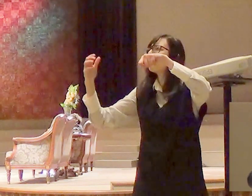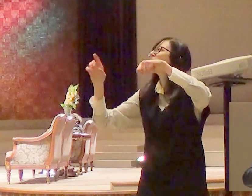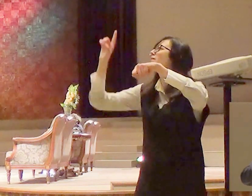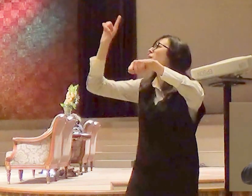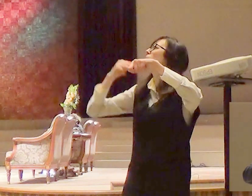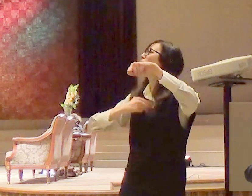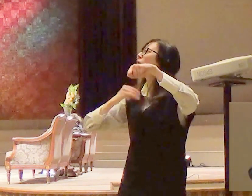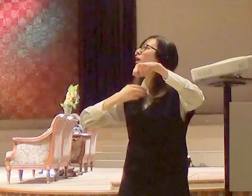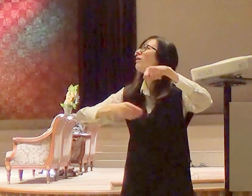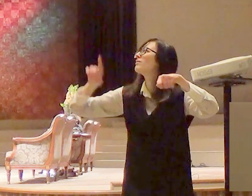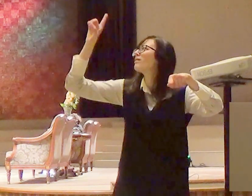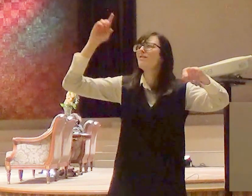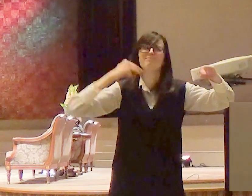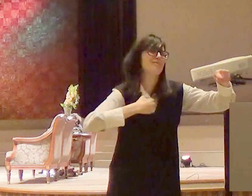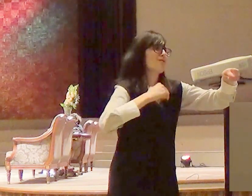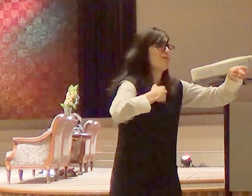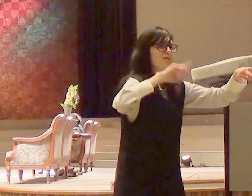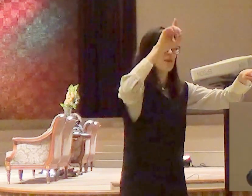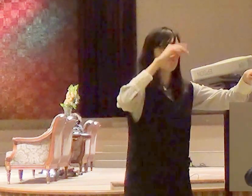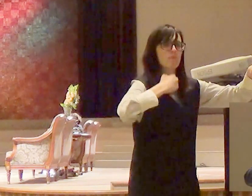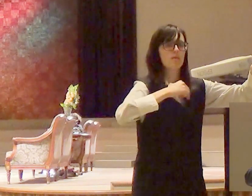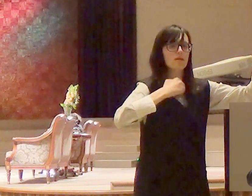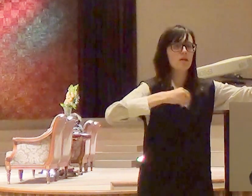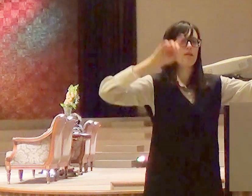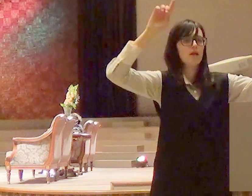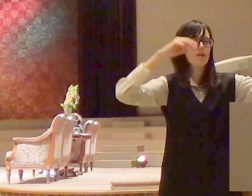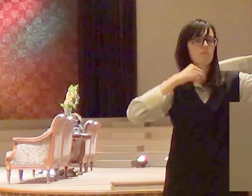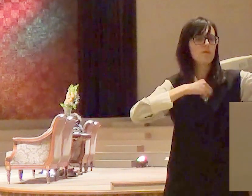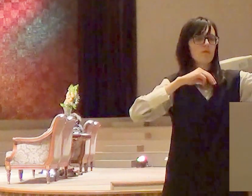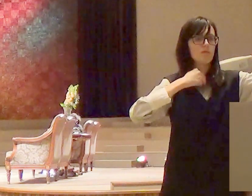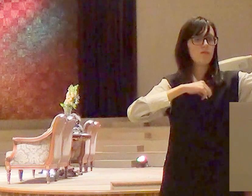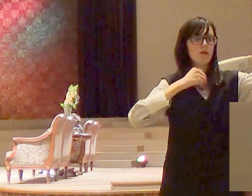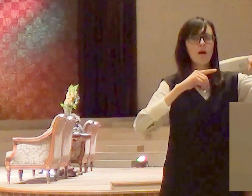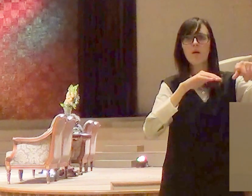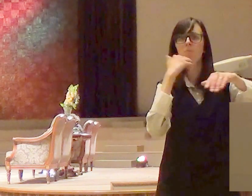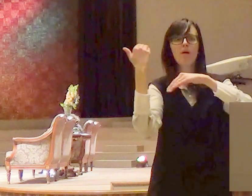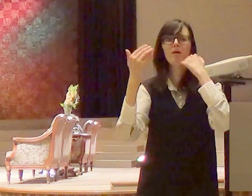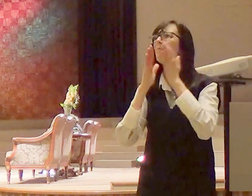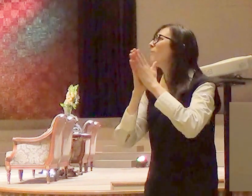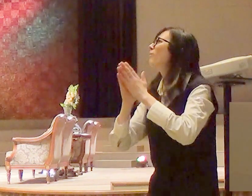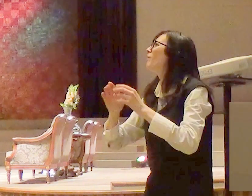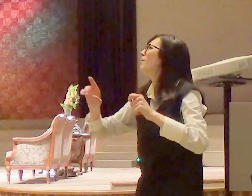misericórdia Deus tenha misericórdia dá mais uma oportunidade